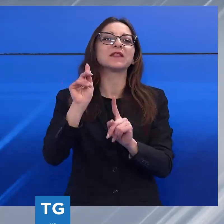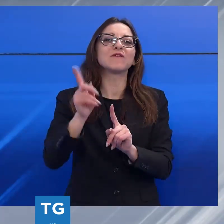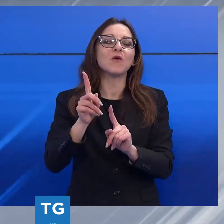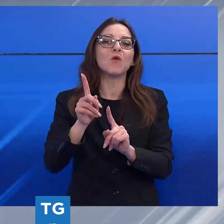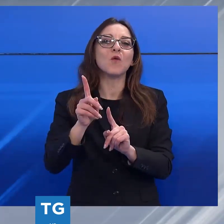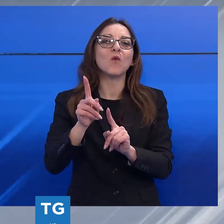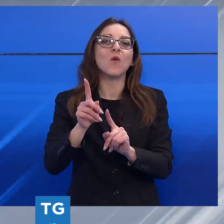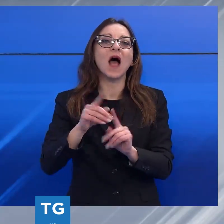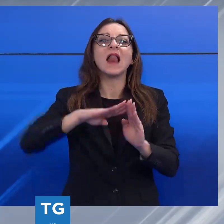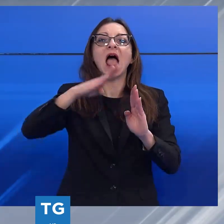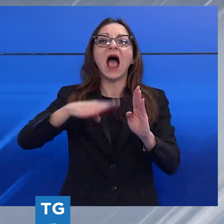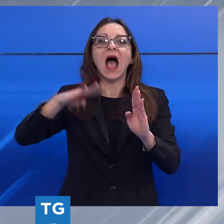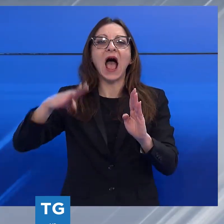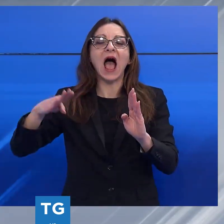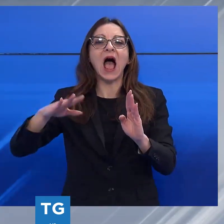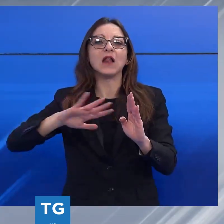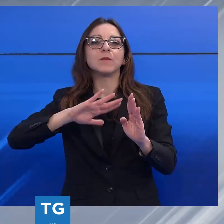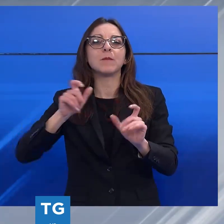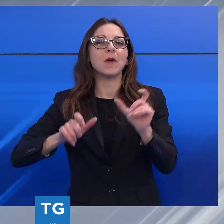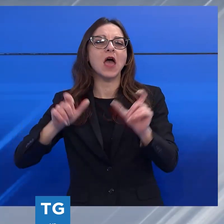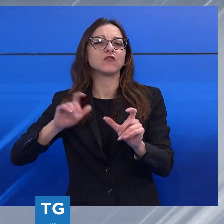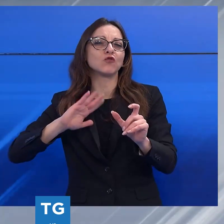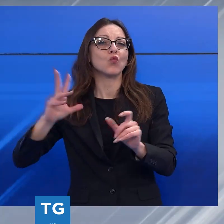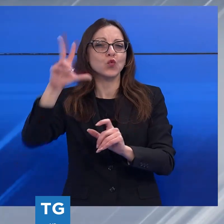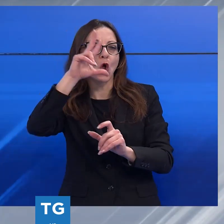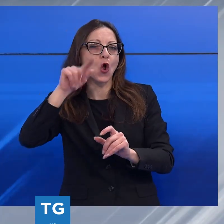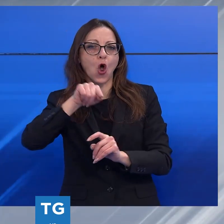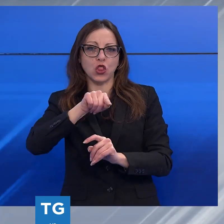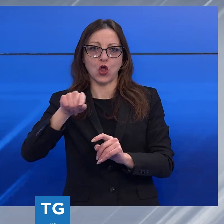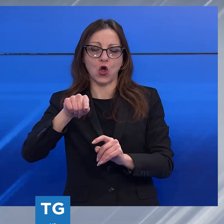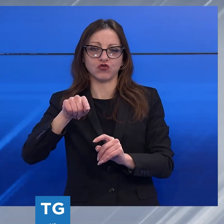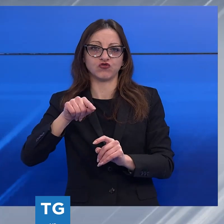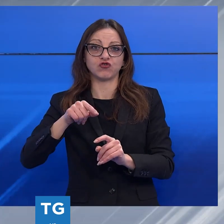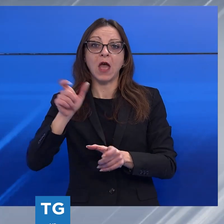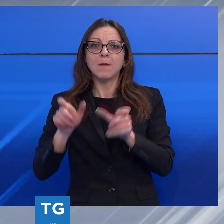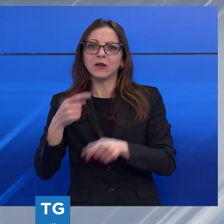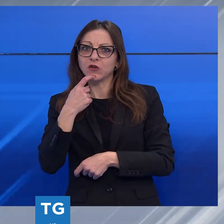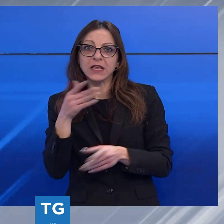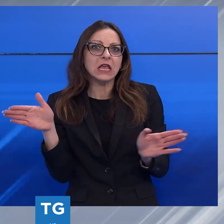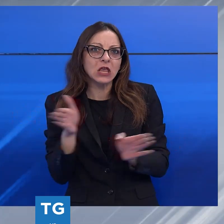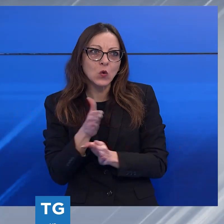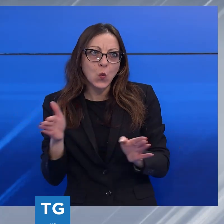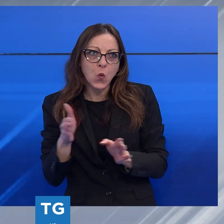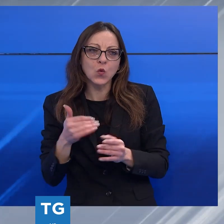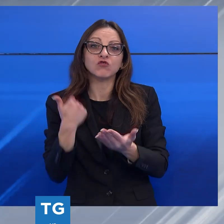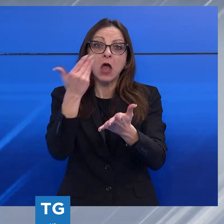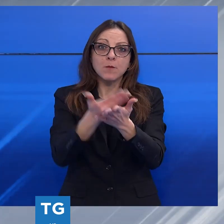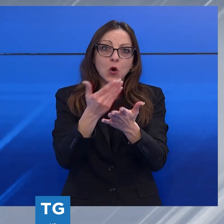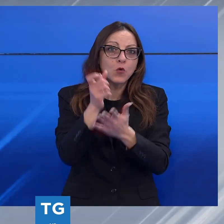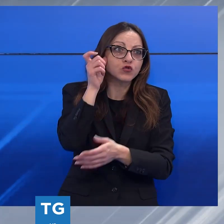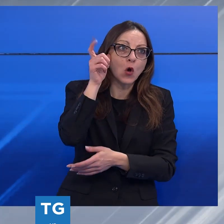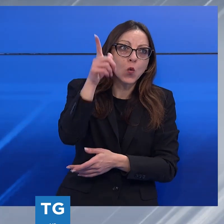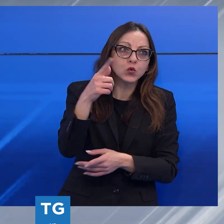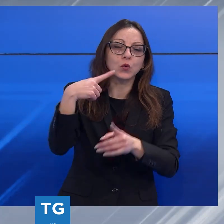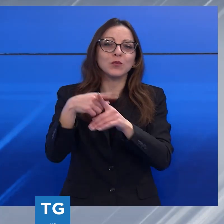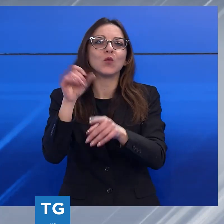conoscere le Alpi Apuane ad un pubblico sempre più vasto e diversificato, coniugando una proposta artistica di alto valore culturale con l